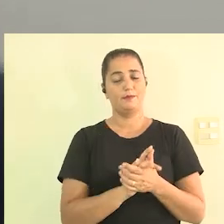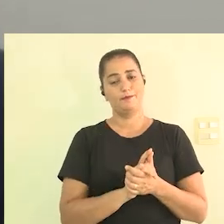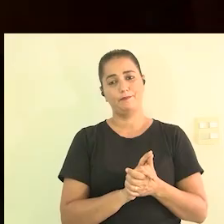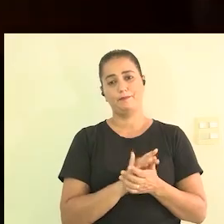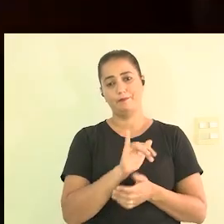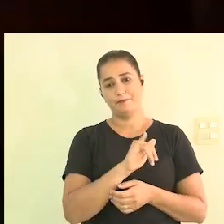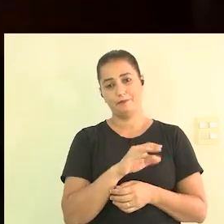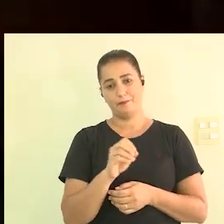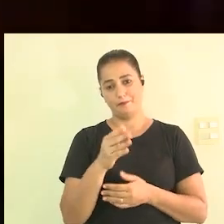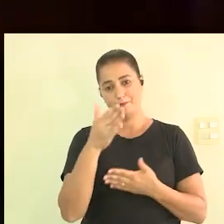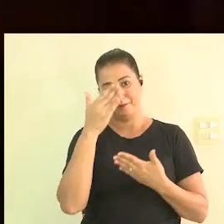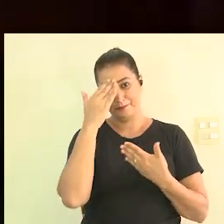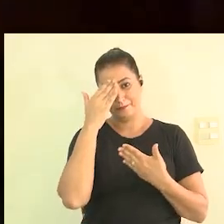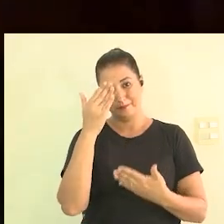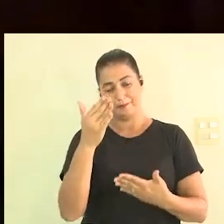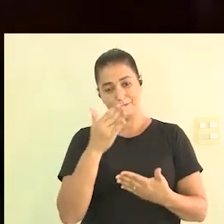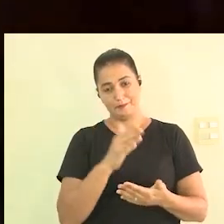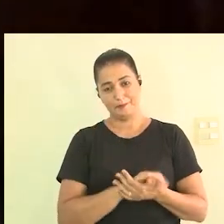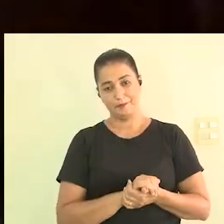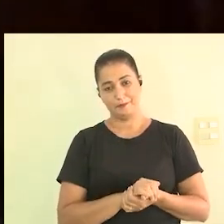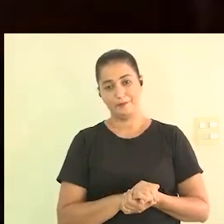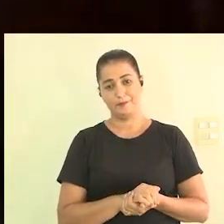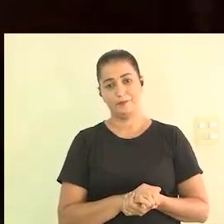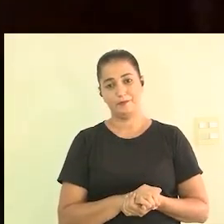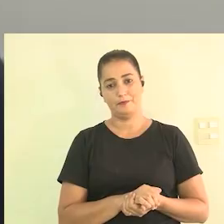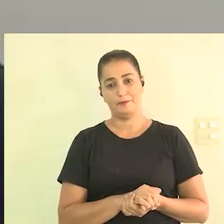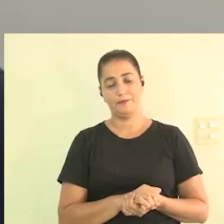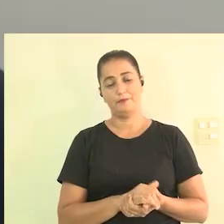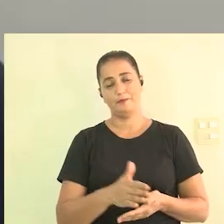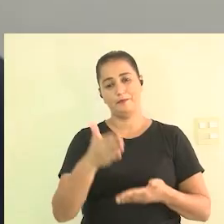obrigada obrigada